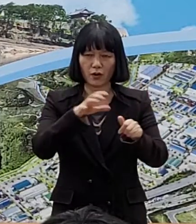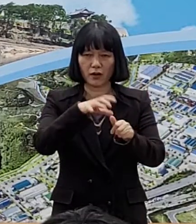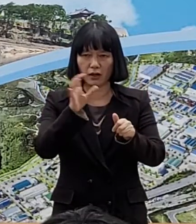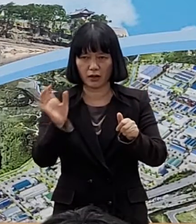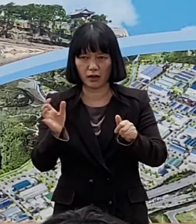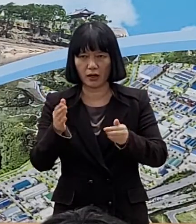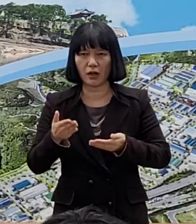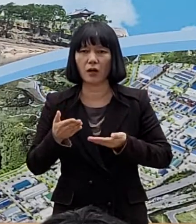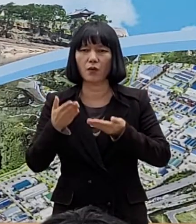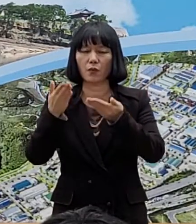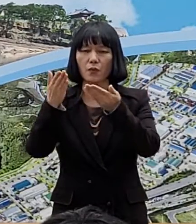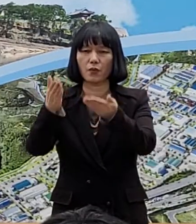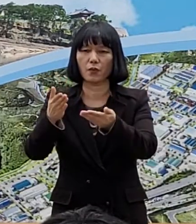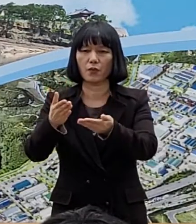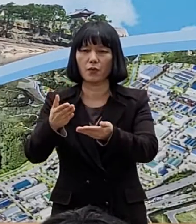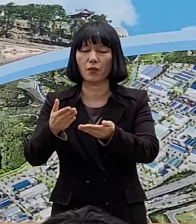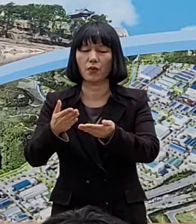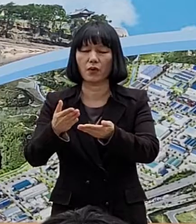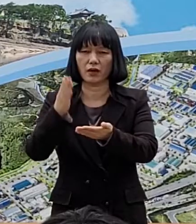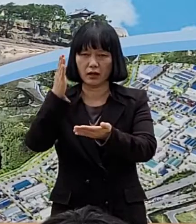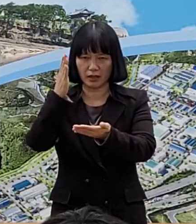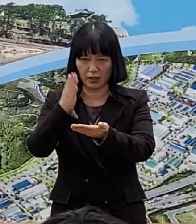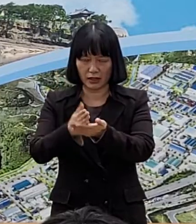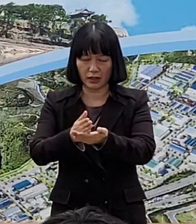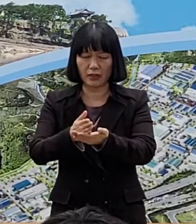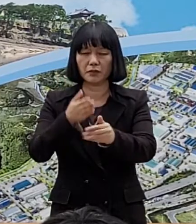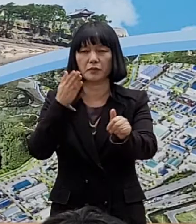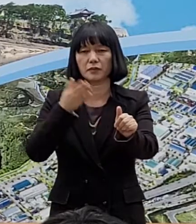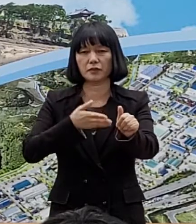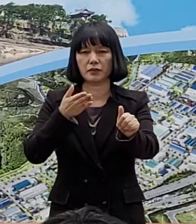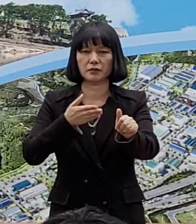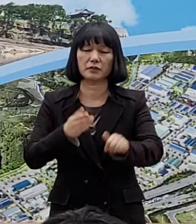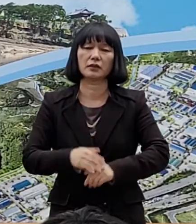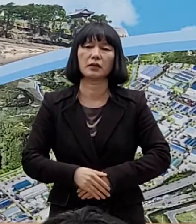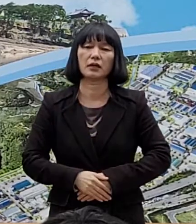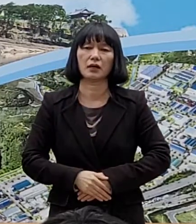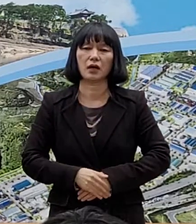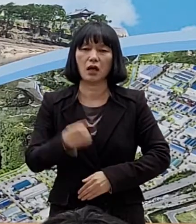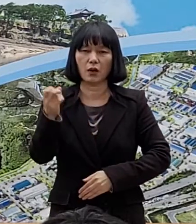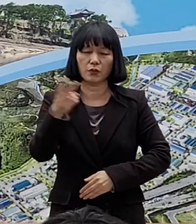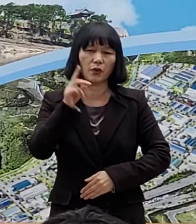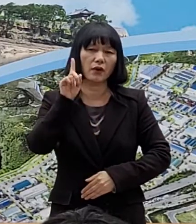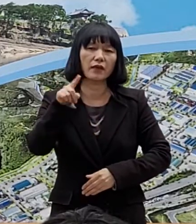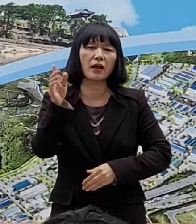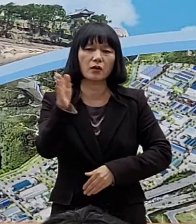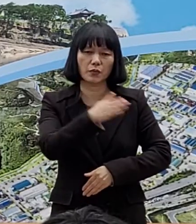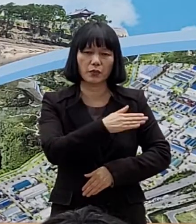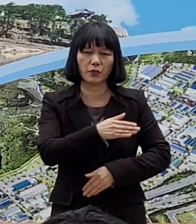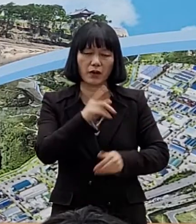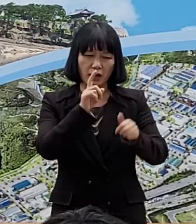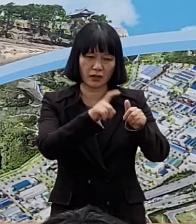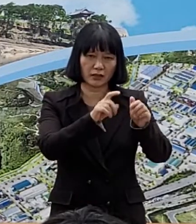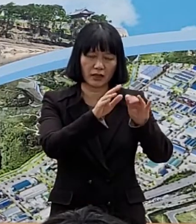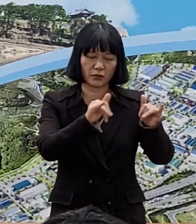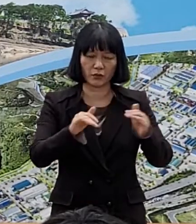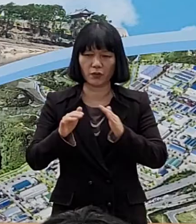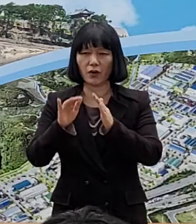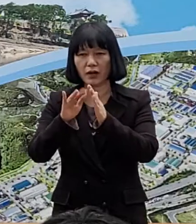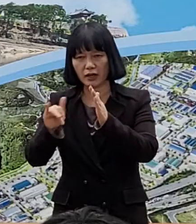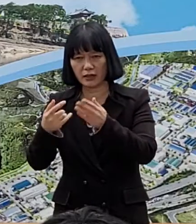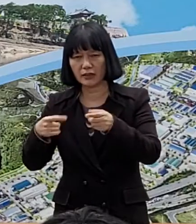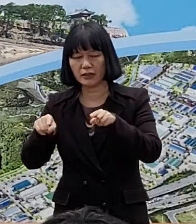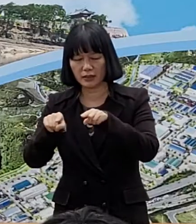확인서 제출을 요구하지 않도록 요청드립니다. 또한 내일부터 확진자 동거